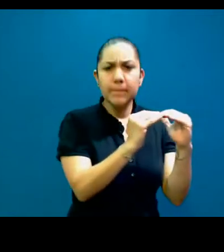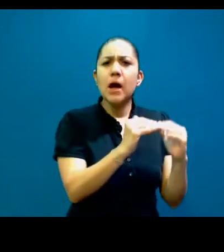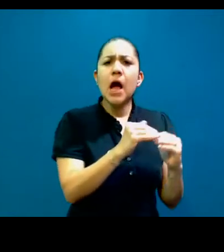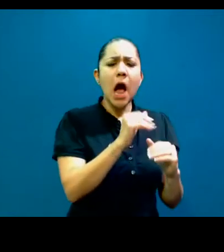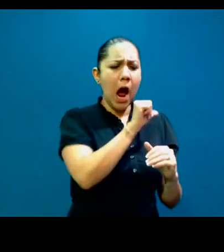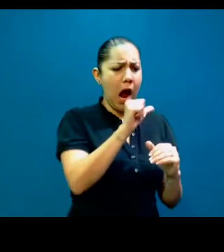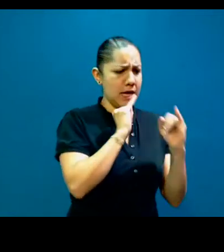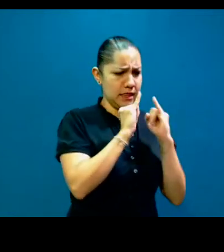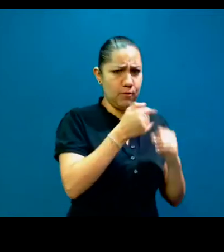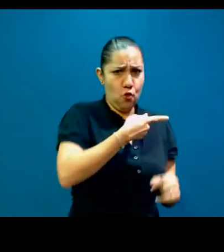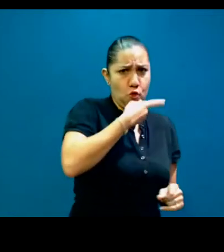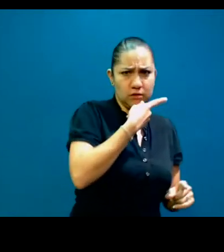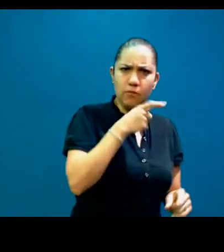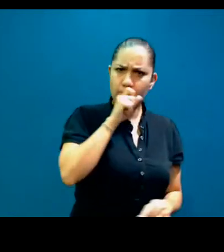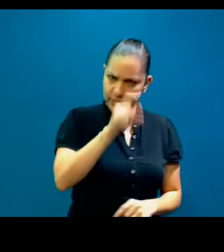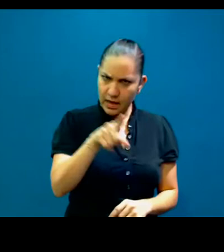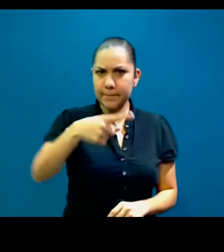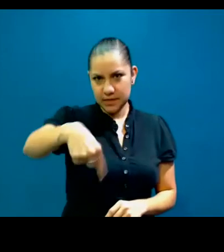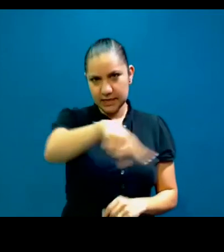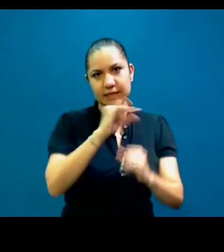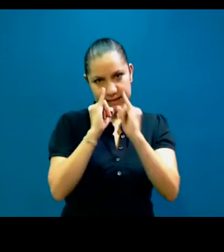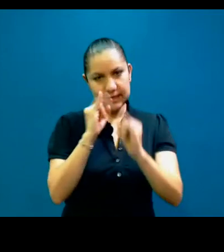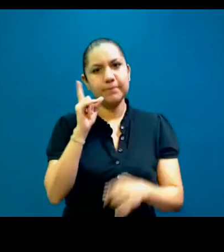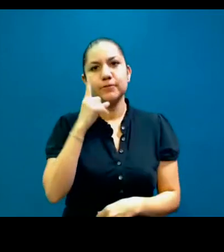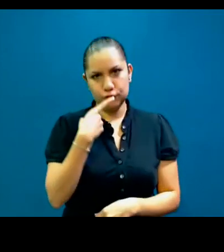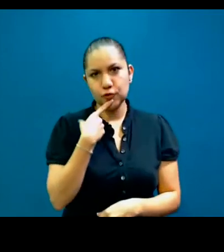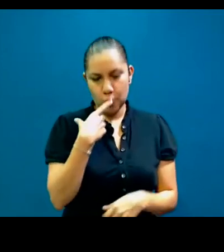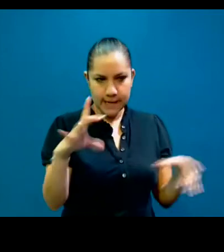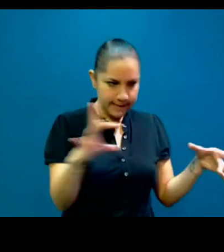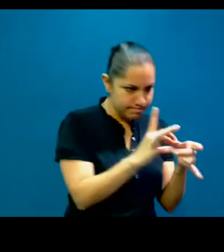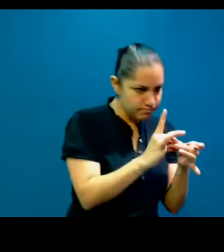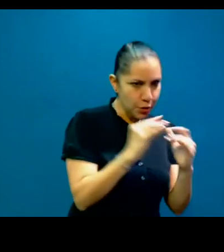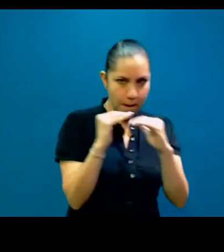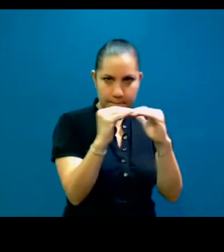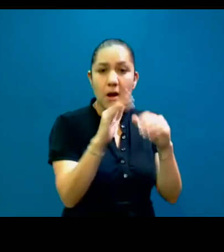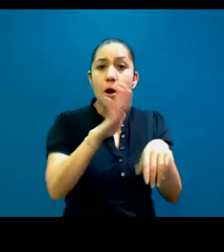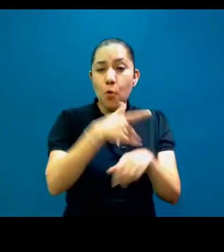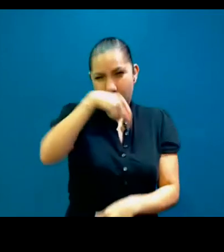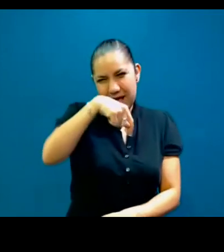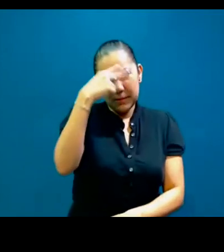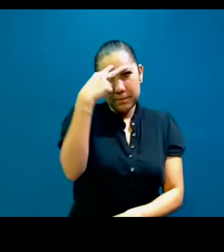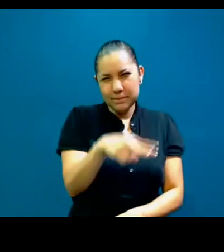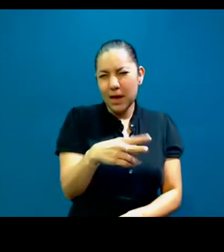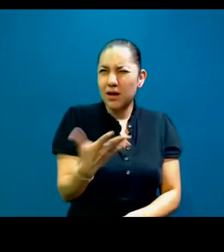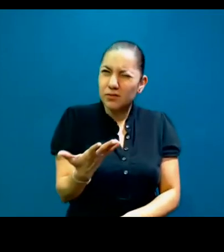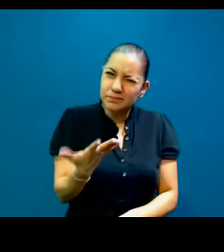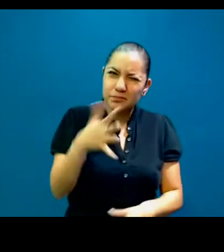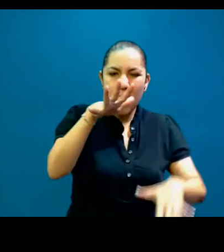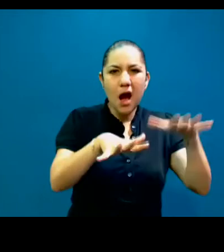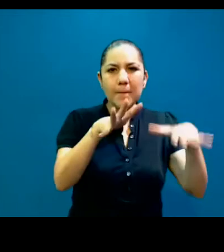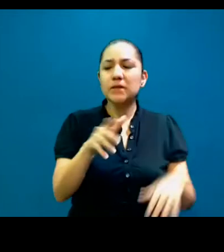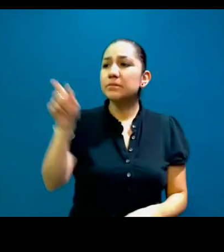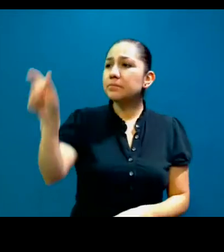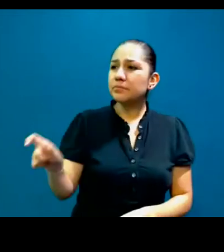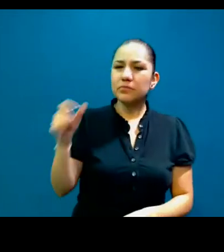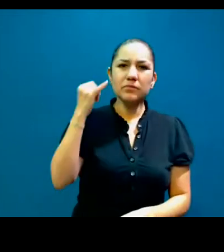equitativa entre los intérpretes sordos, también, porque algo que sucede en México, es que de repente está muy manoseada, la figura del